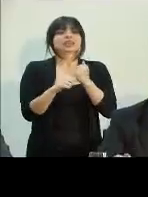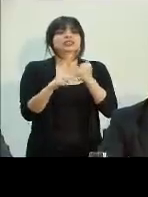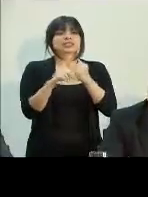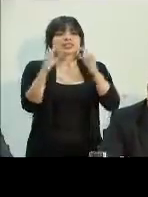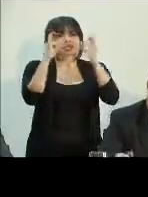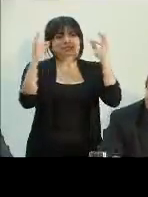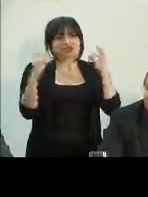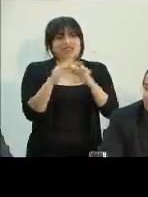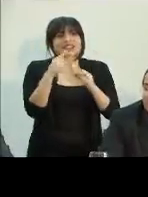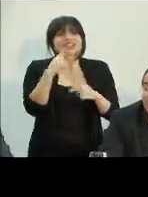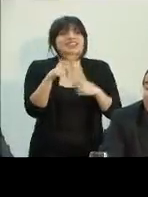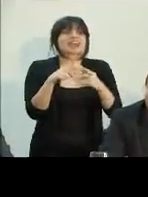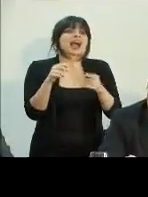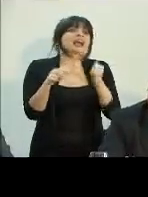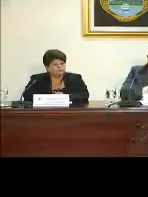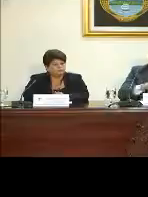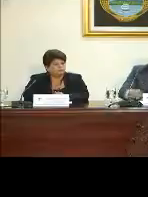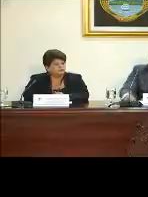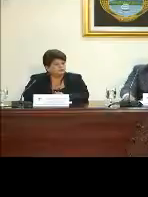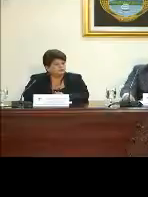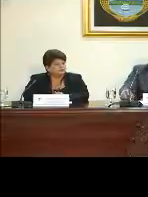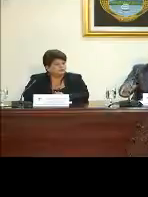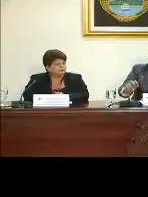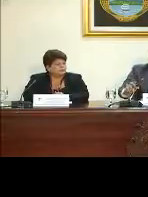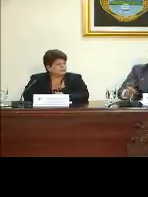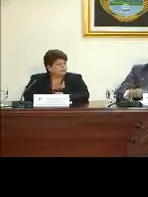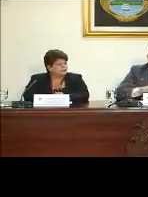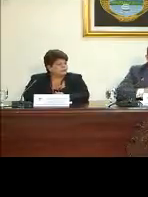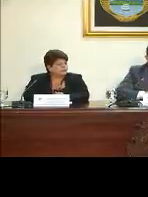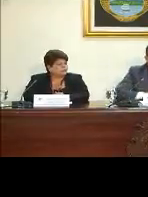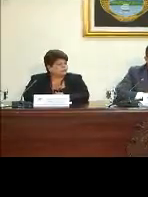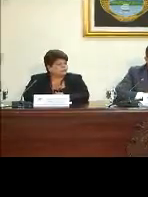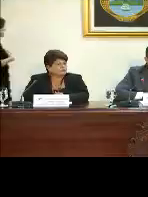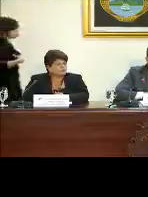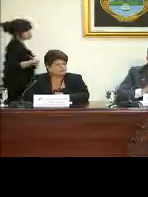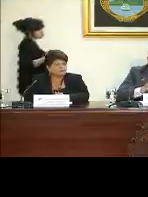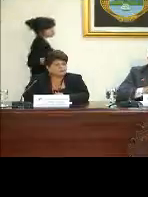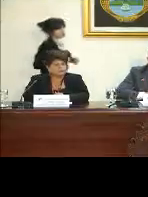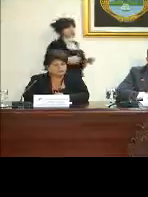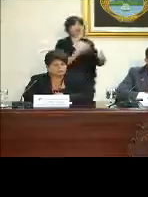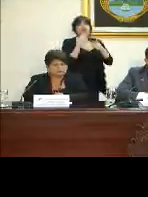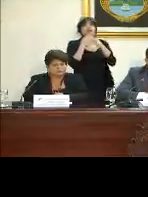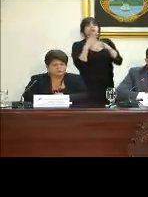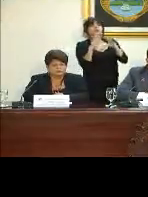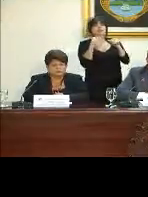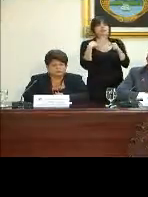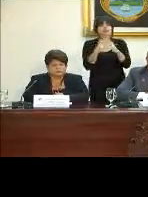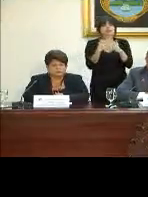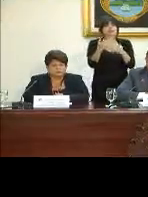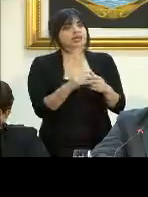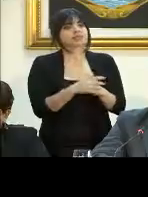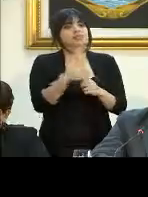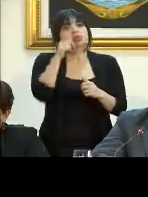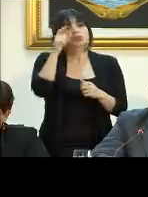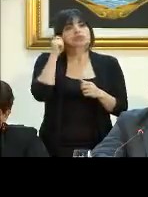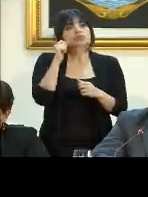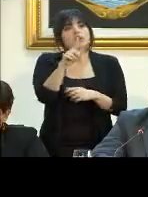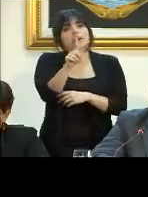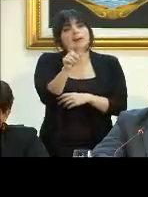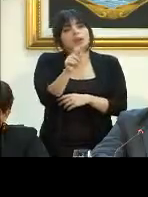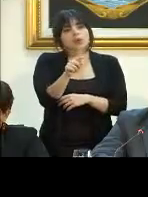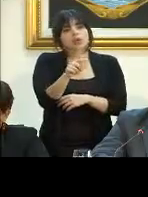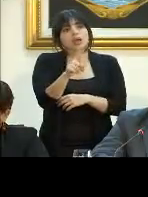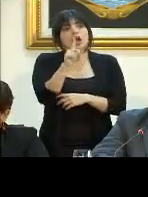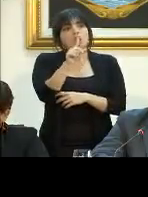medios de comunicación o a los periodistas para recriminarle sobre temas que publican que pueden afectar la imagen del gobierno. Una pregunta,